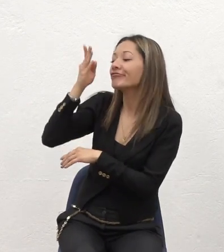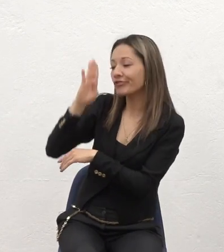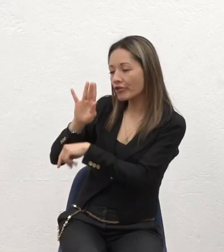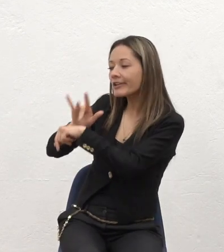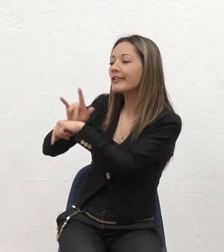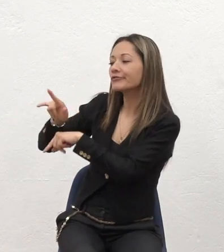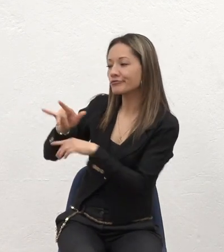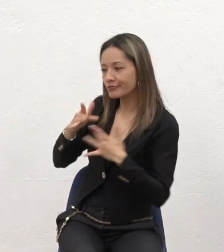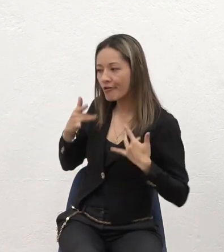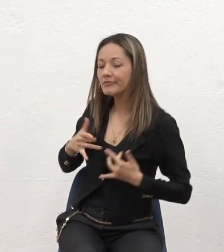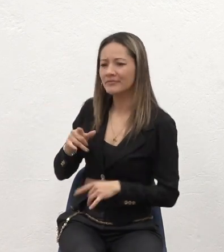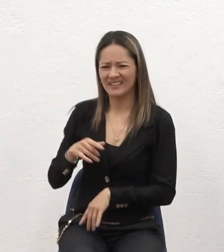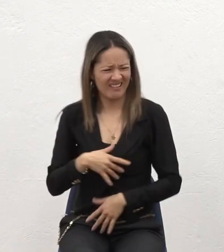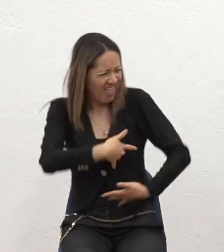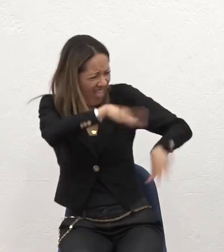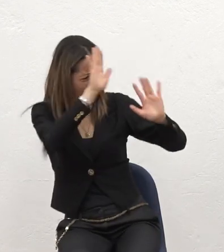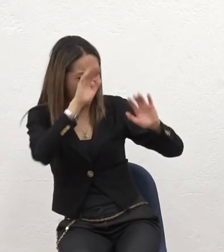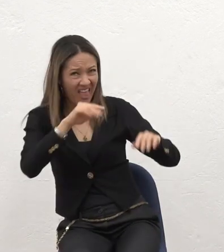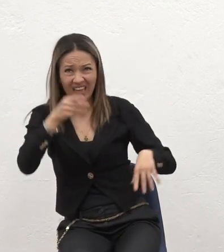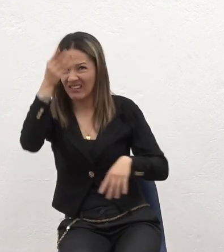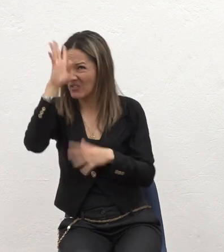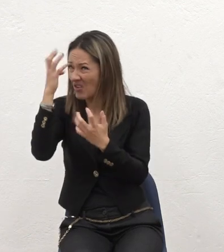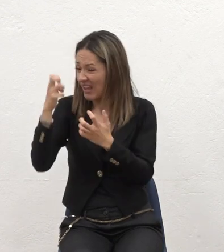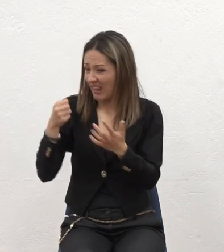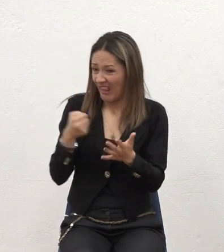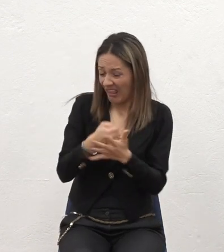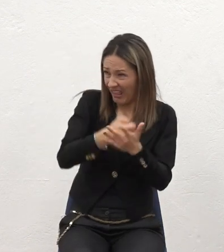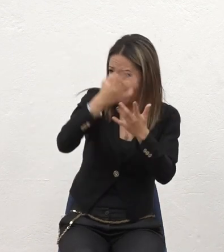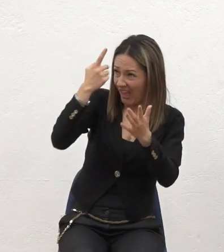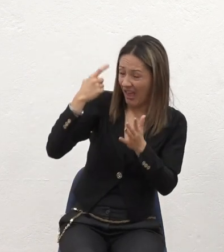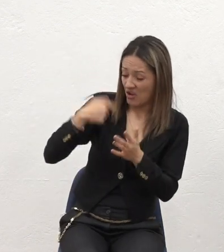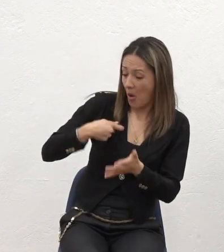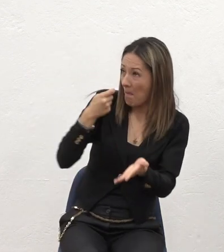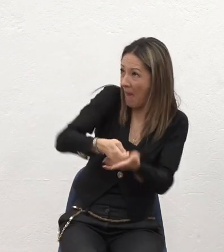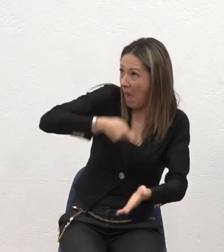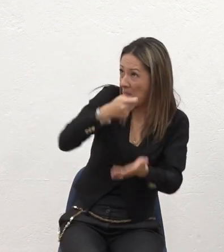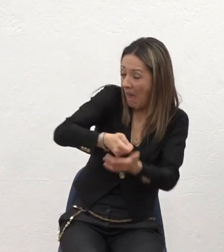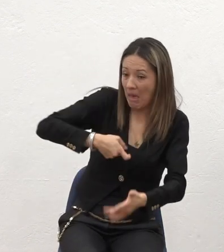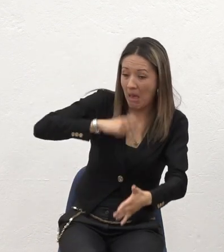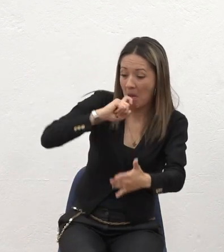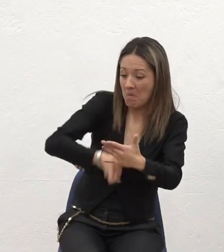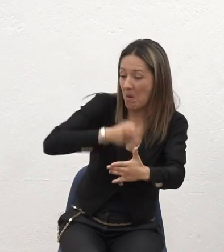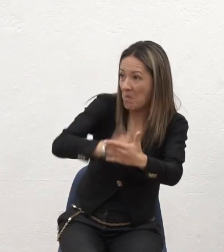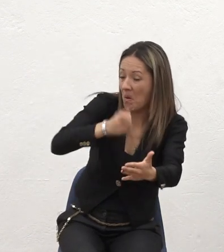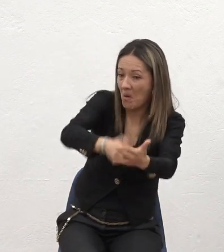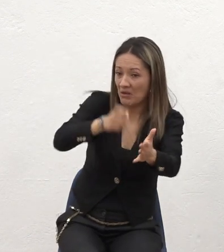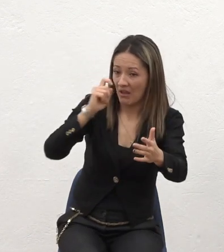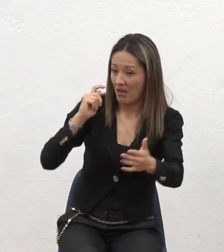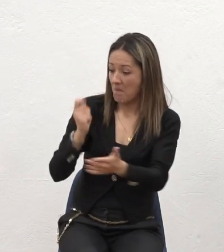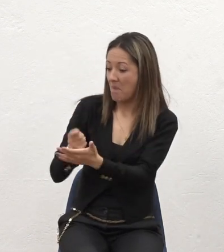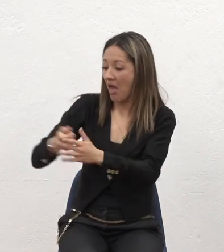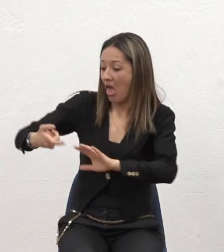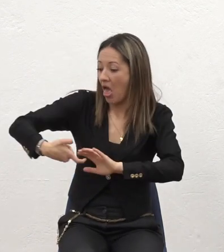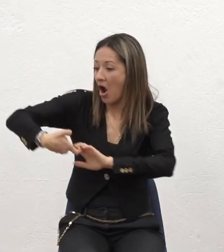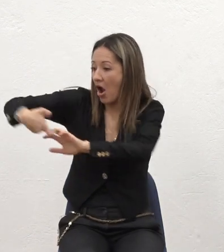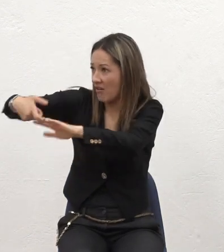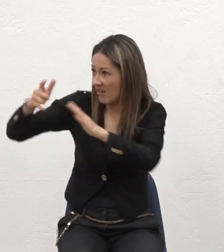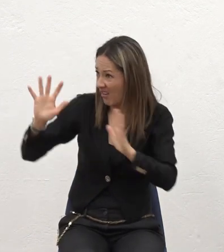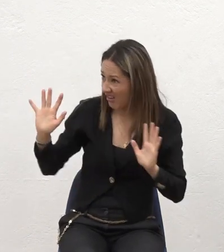tratando? El señor Lo que me quiere Es ver pagando multas Y pagando estrellones Y pagando grúas Pero pues El